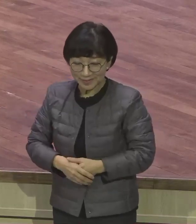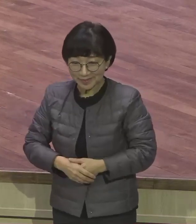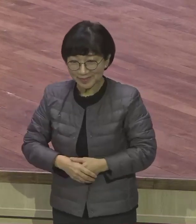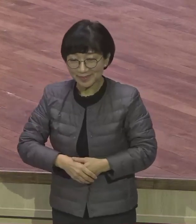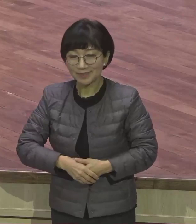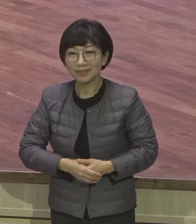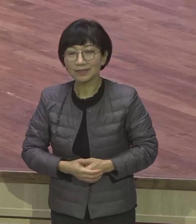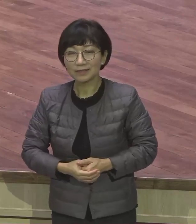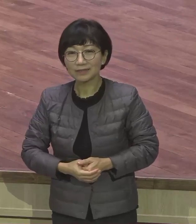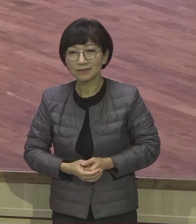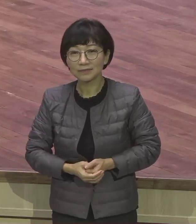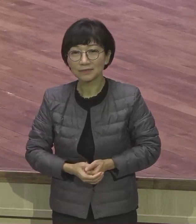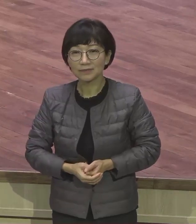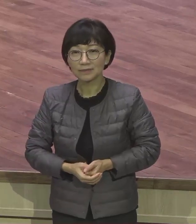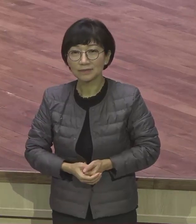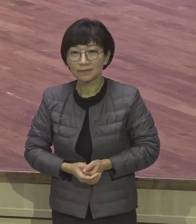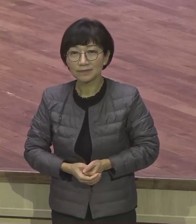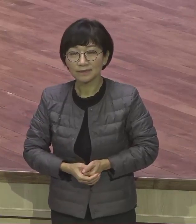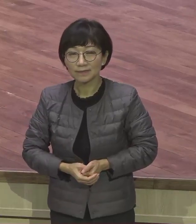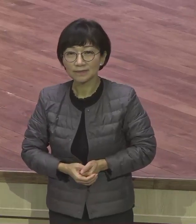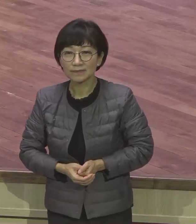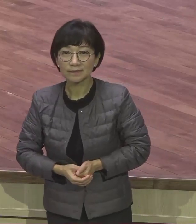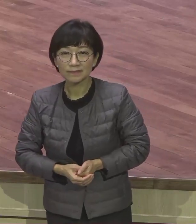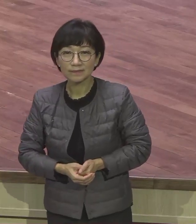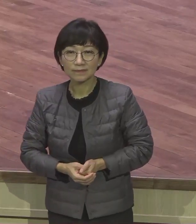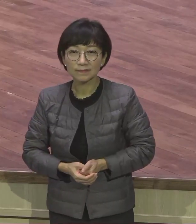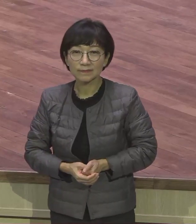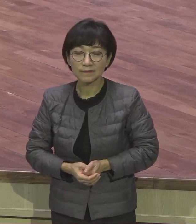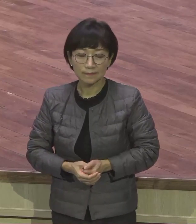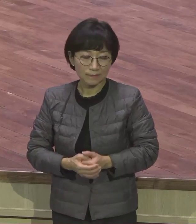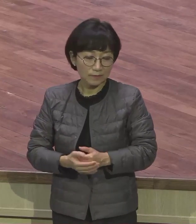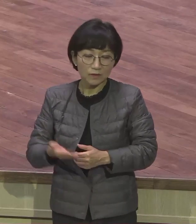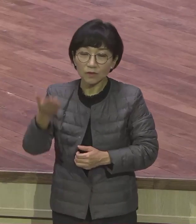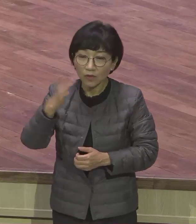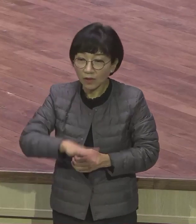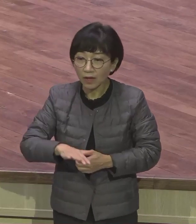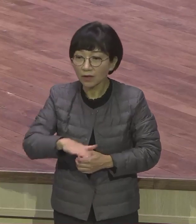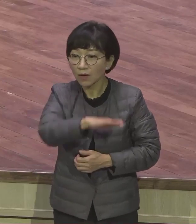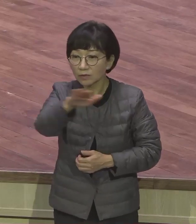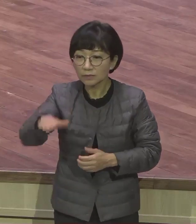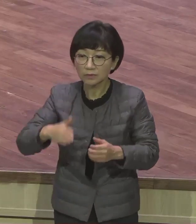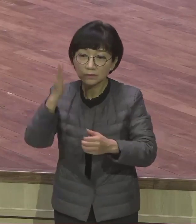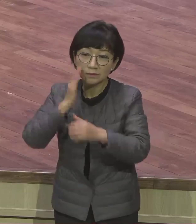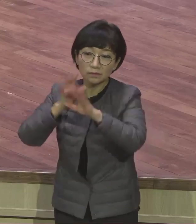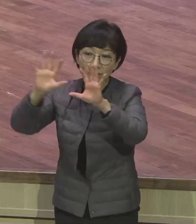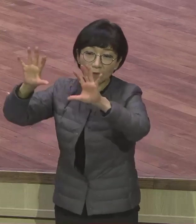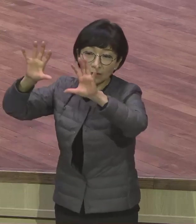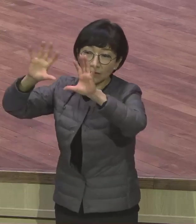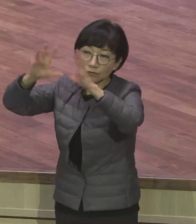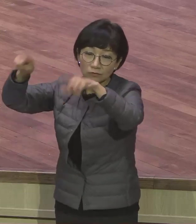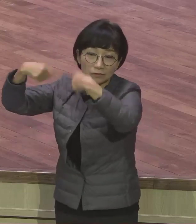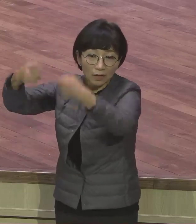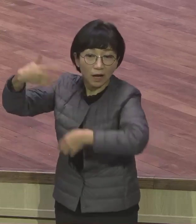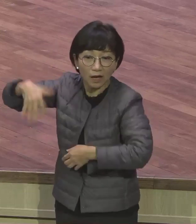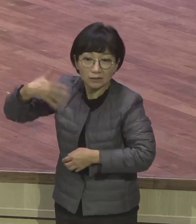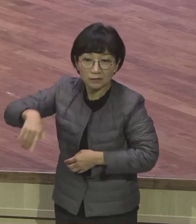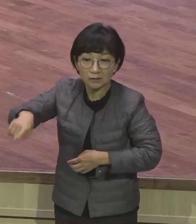왜 그렇게 천국으로 안 데려가느냐. 이유가 있어요. 하나님. 이유가 있는데 하나님이